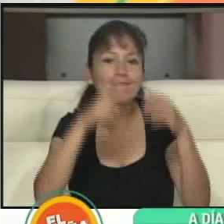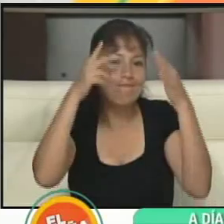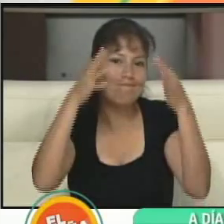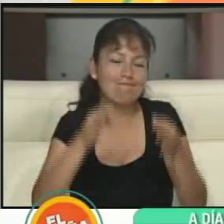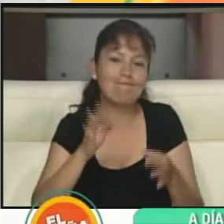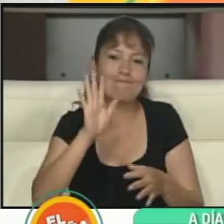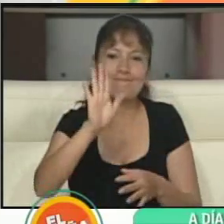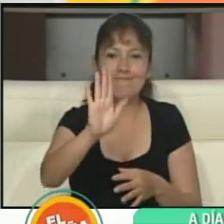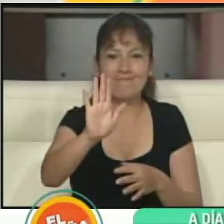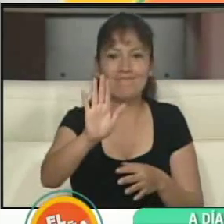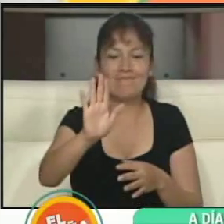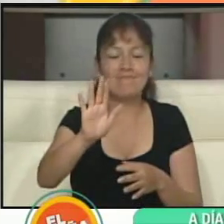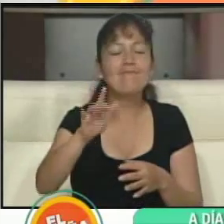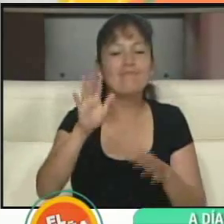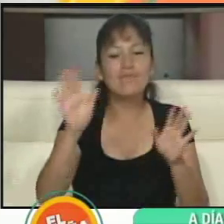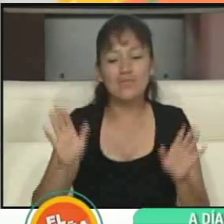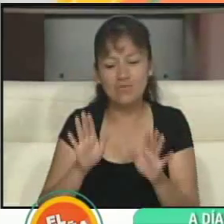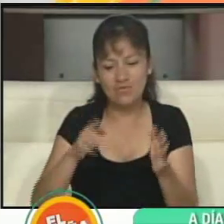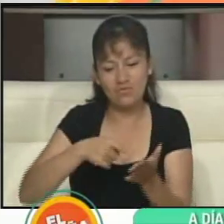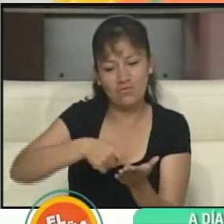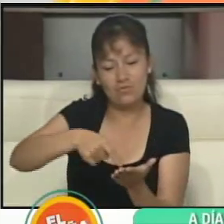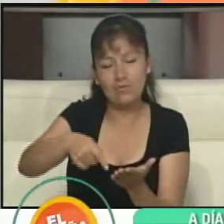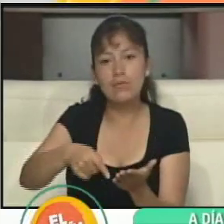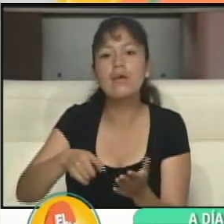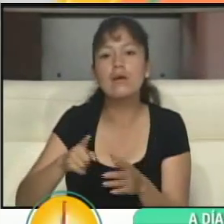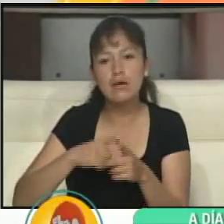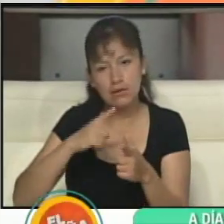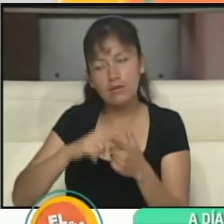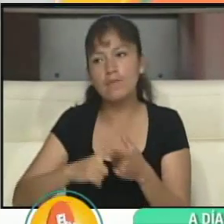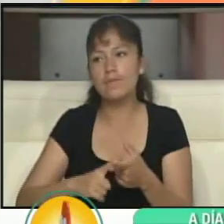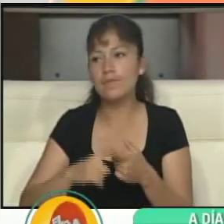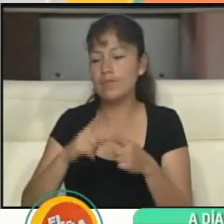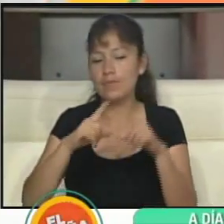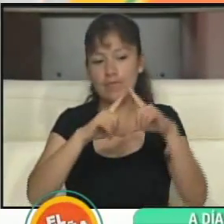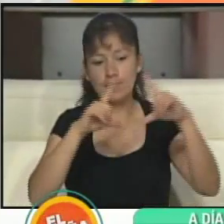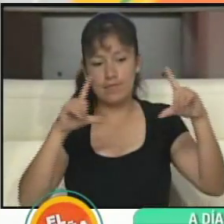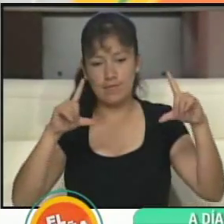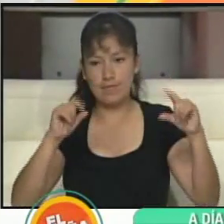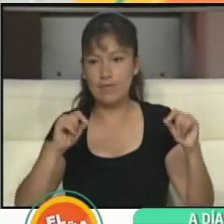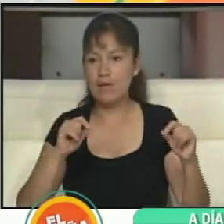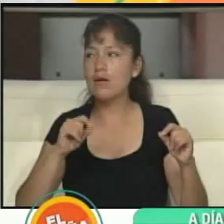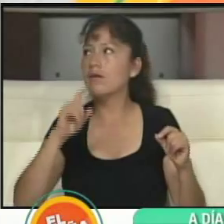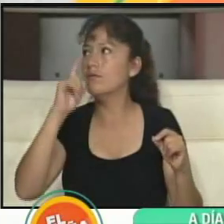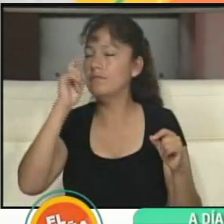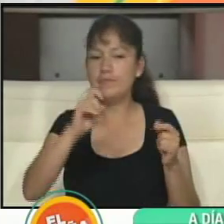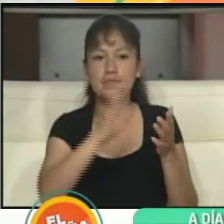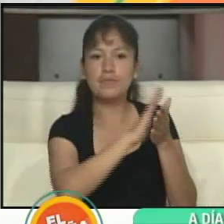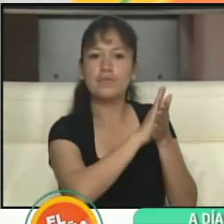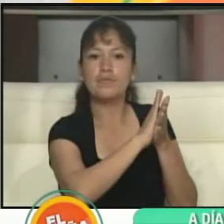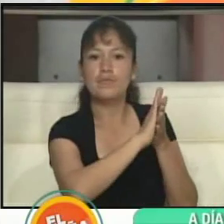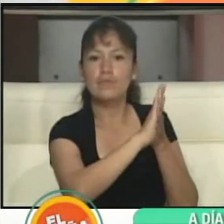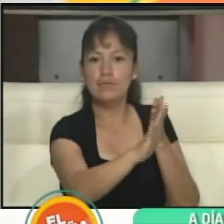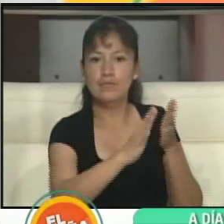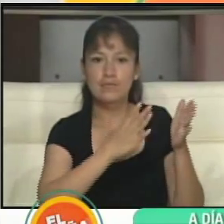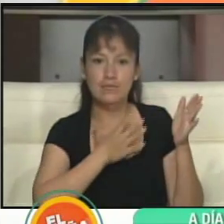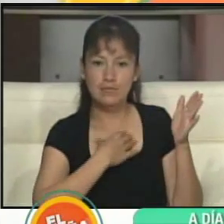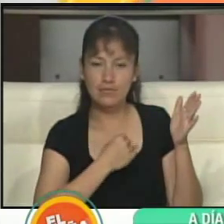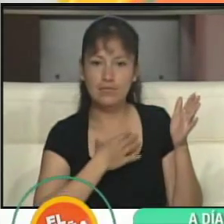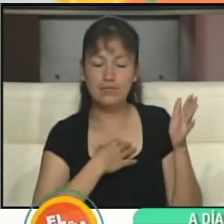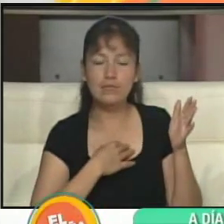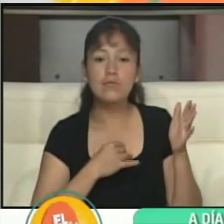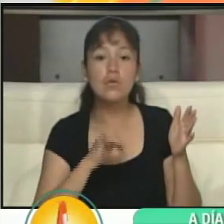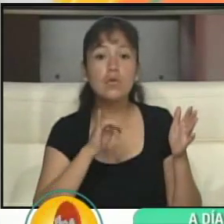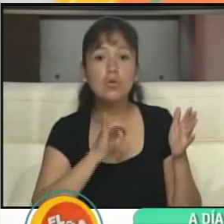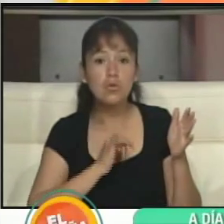decisión el día domingo. Una vez que me muestran esta papeleta que tiene que estar obviamente limpia, en blanco. Exacto. Yo como